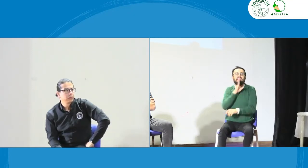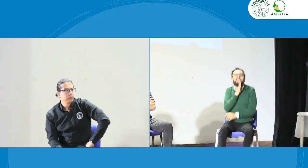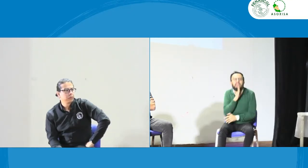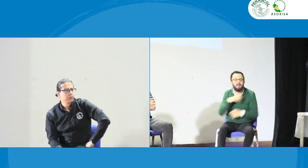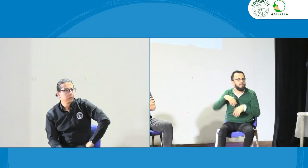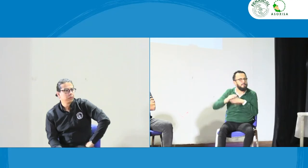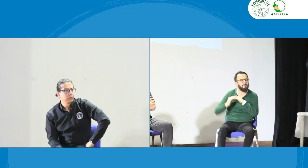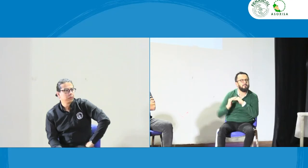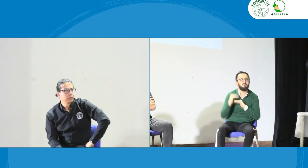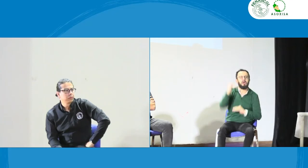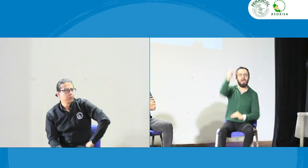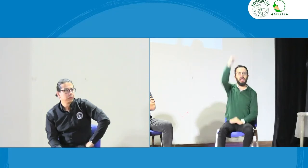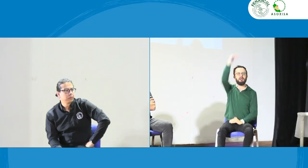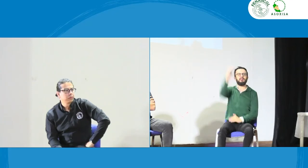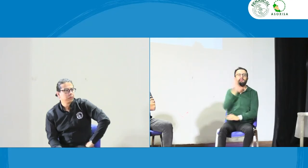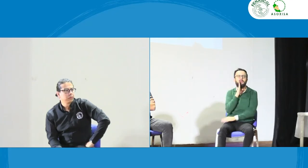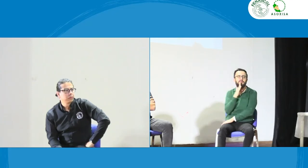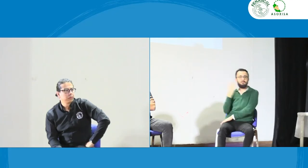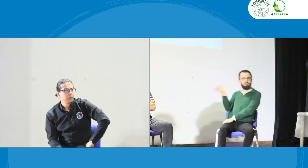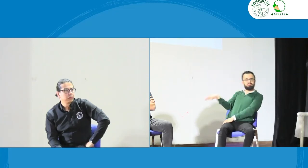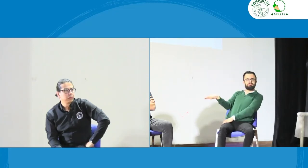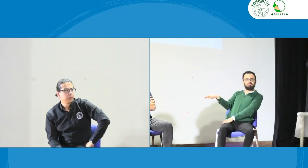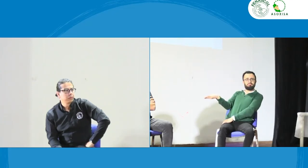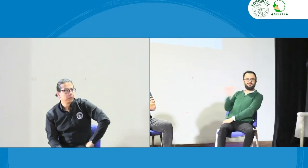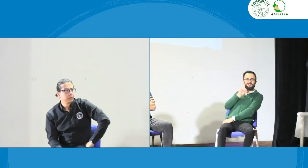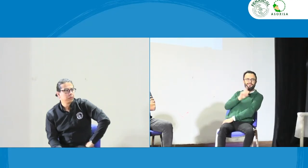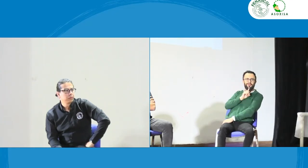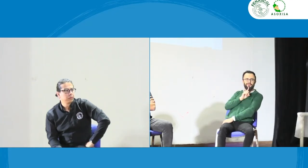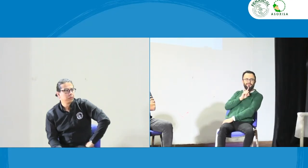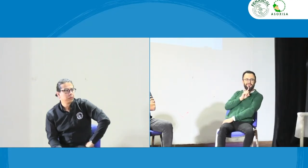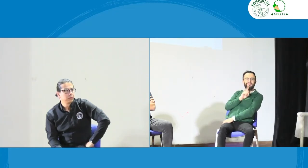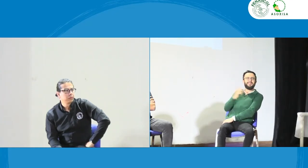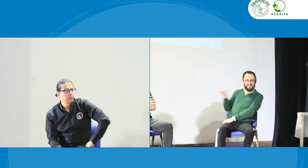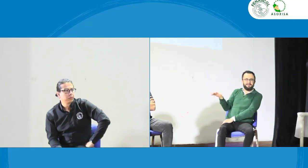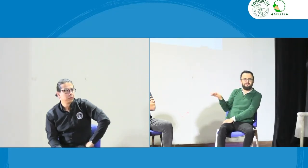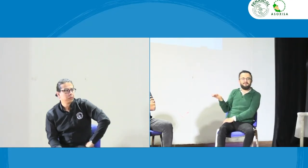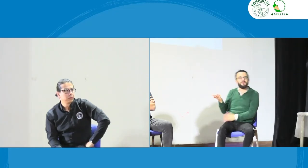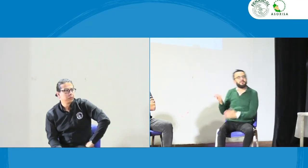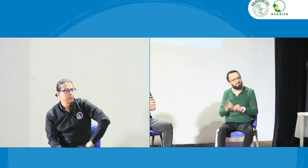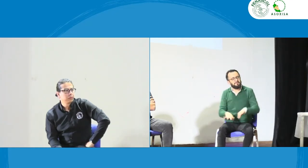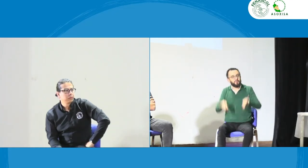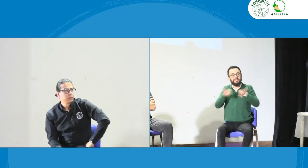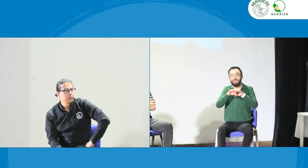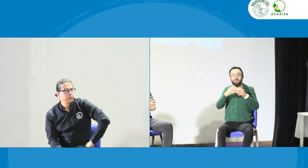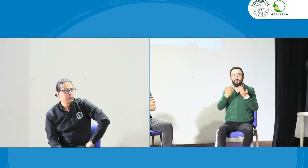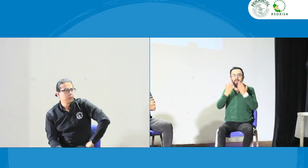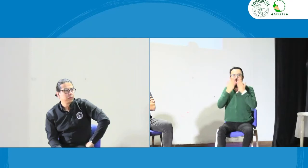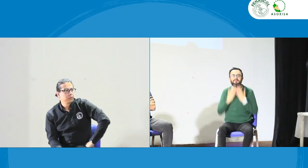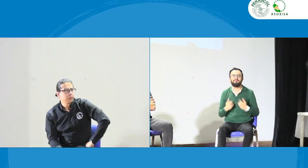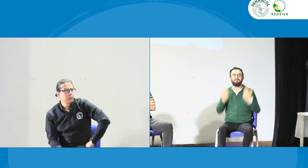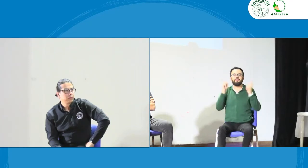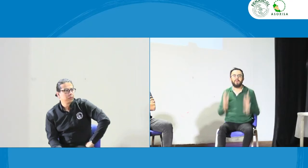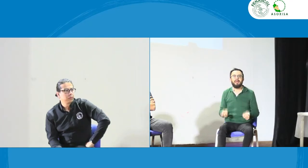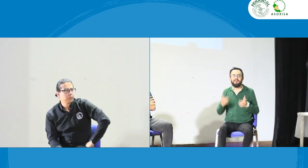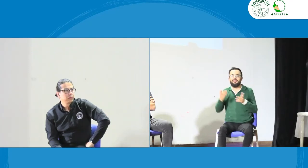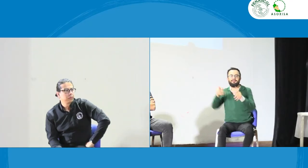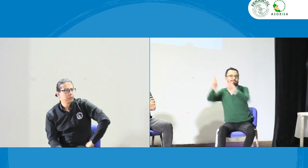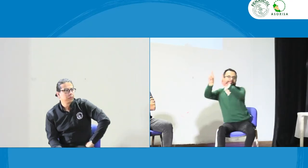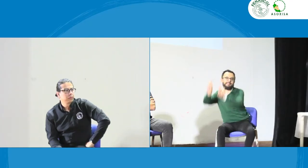incidencia hago todo eso no o sea ¿por qué estoy ahí? ¿gracias a quién? en gran parte es gracias a la comunidad sorda entonces